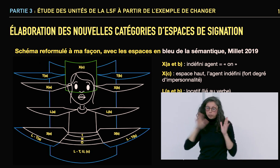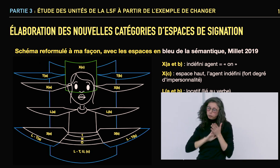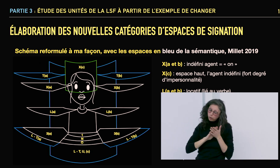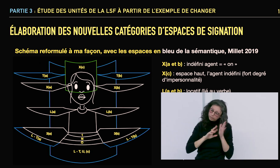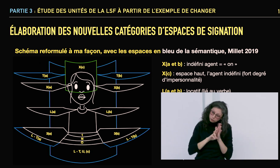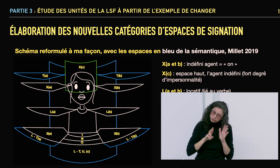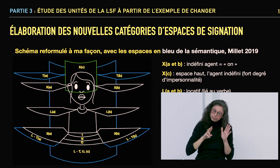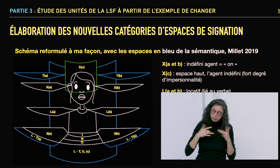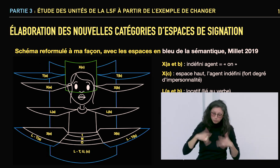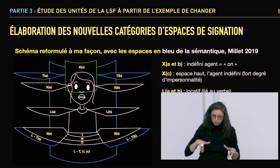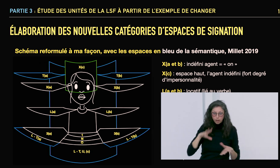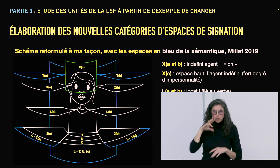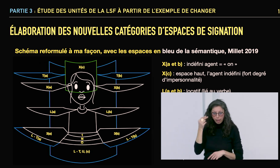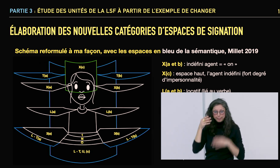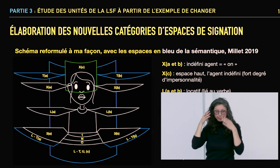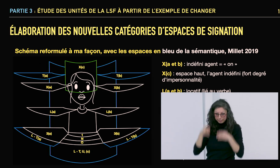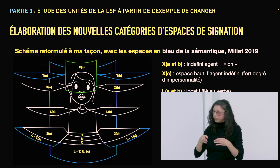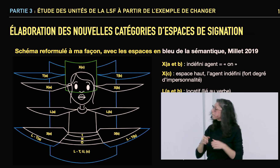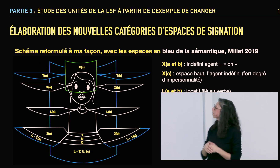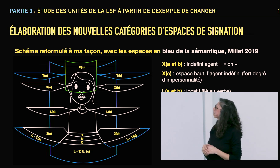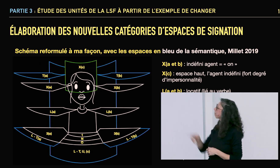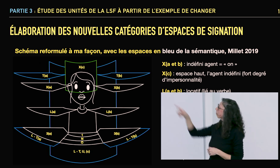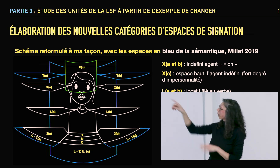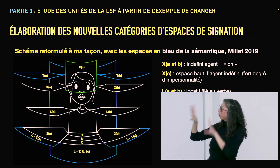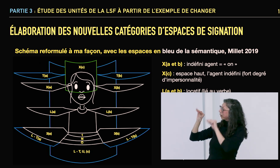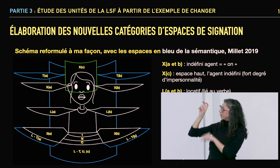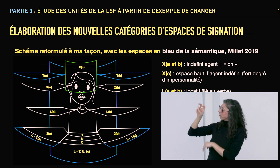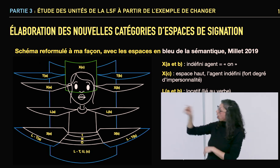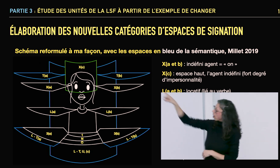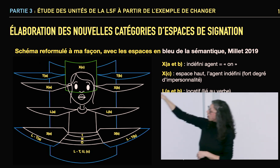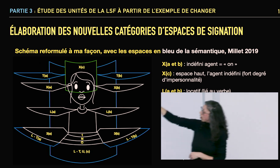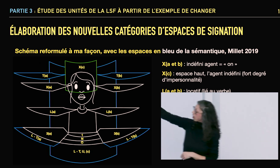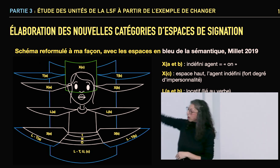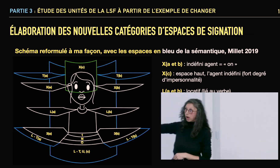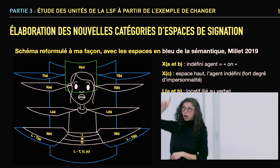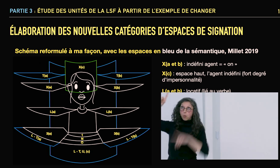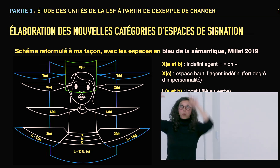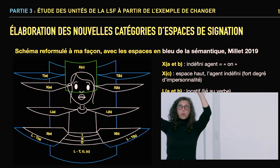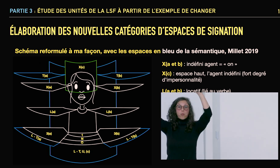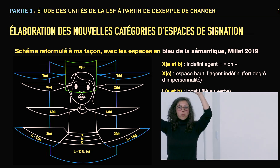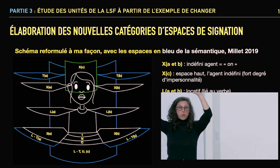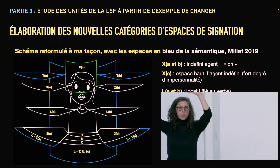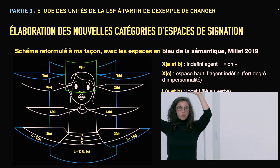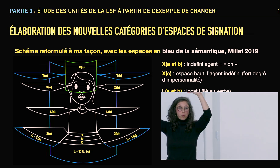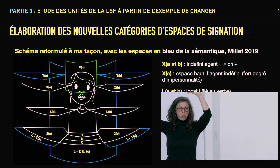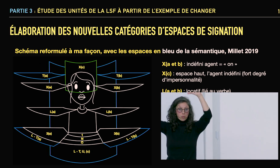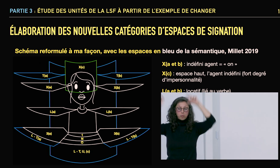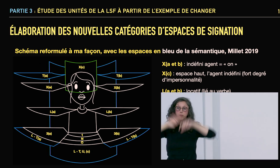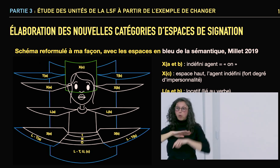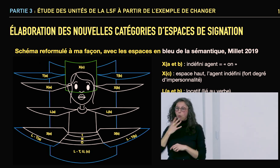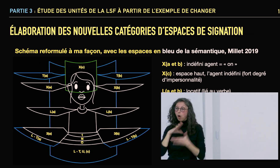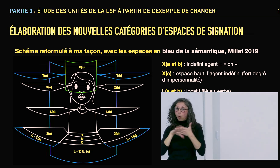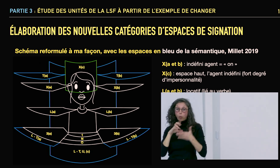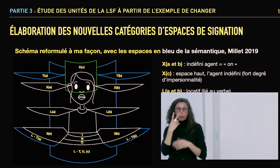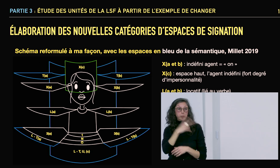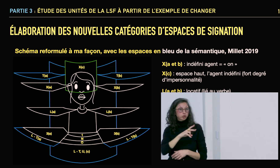où j'ai travaillé sur les références impersonnelles humaines. Donc vous avez l'espace en vert représenté